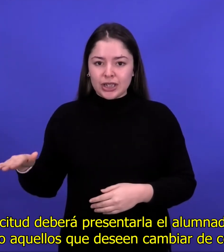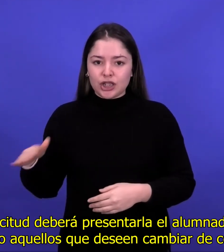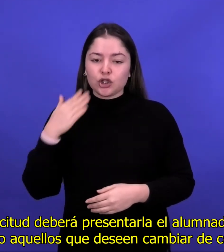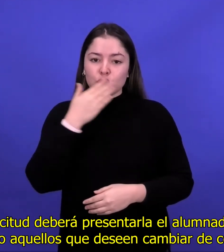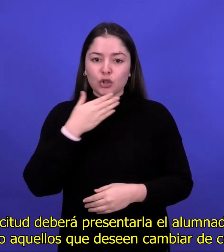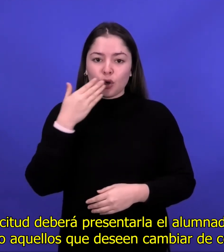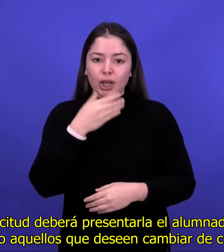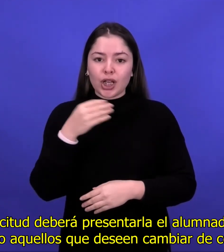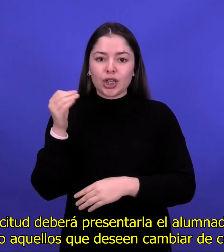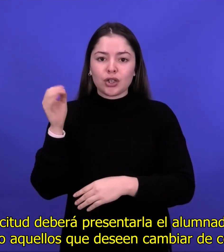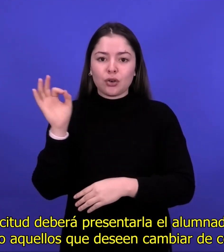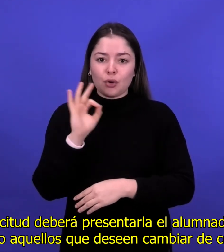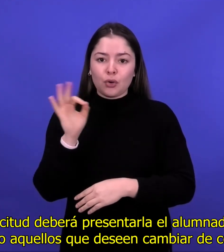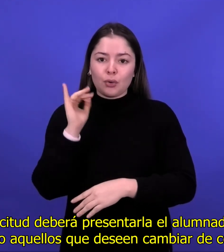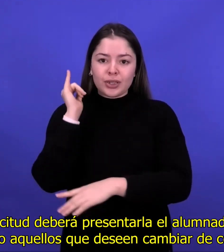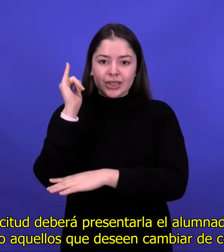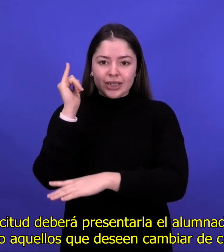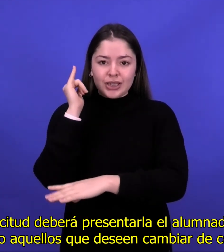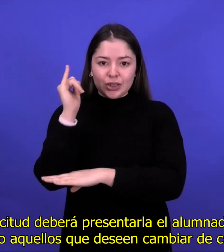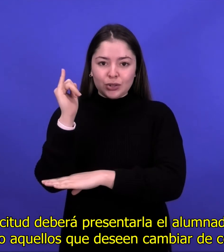cambiar el centro educativo.